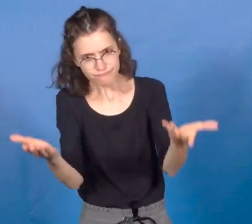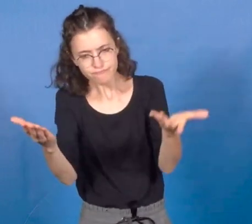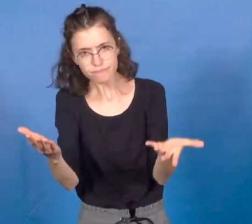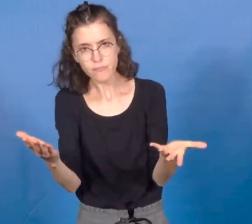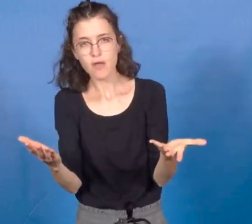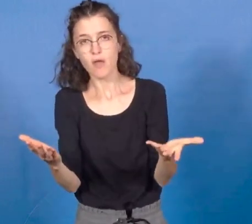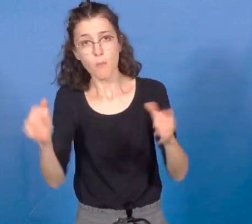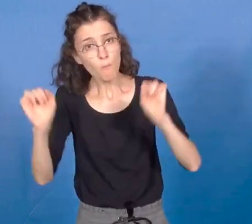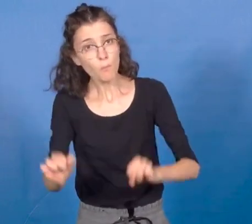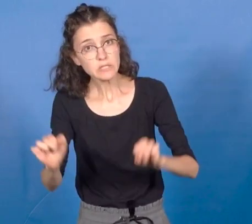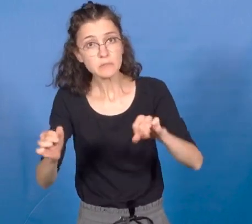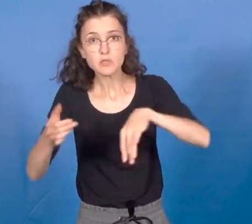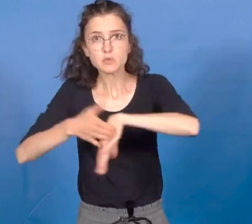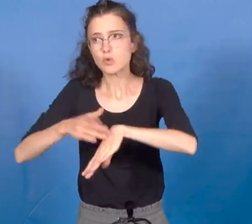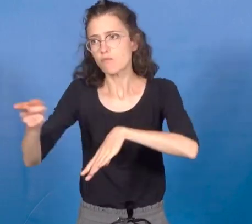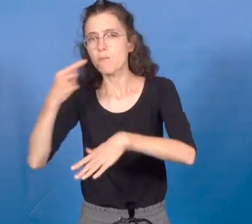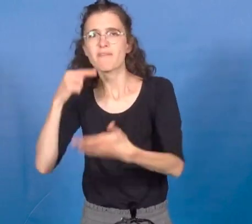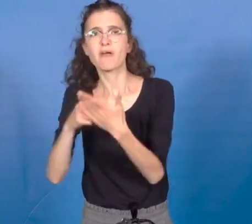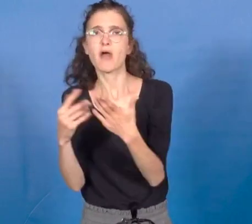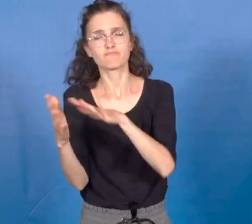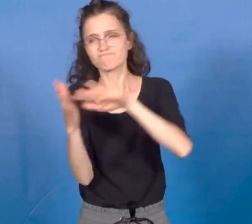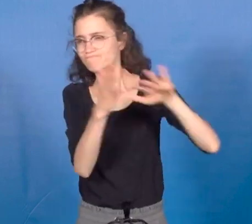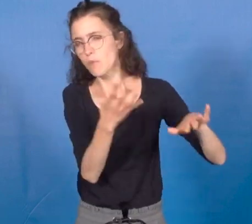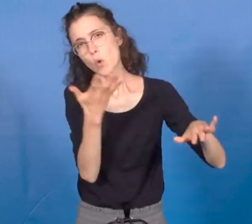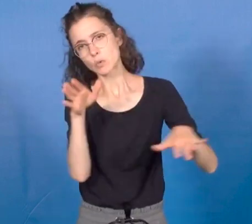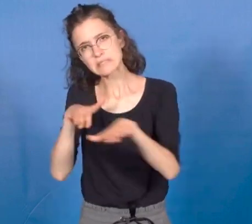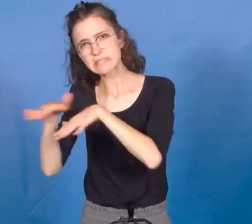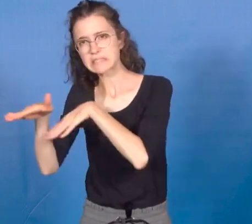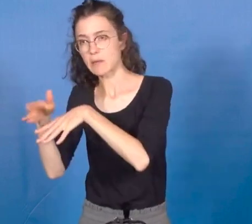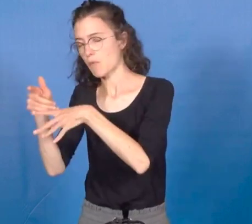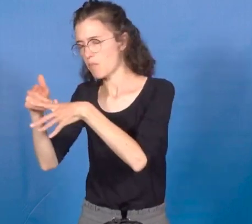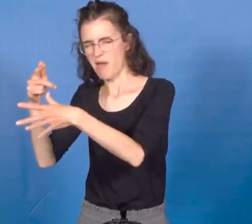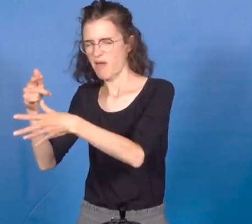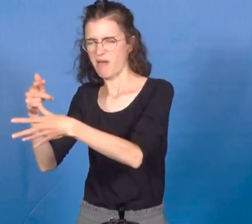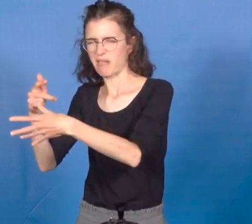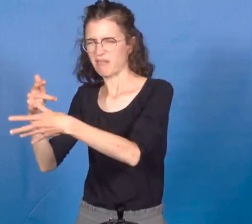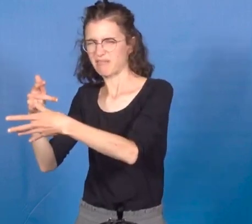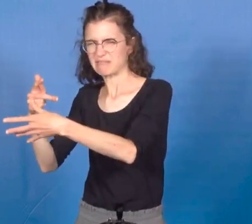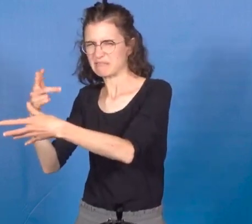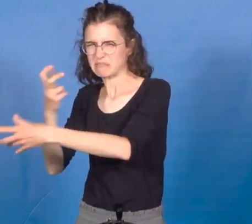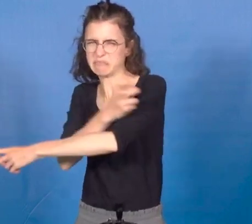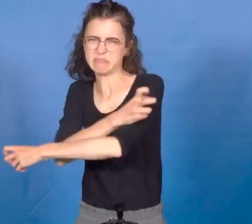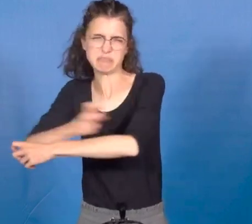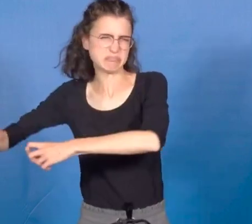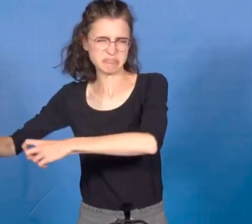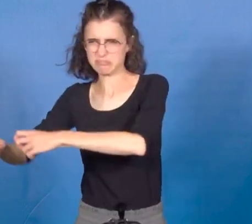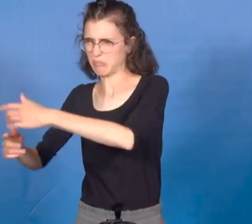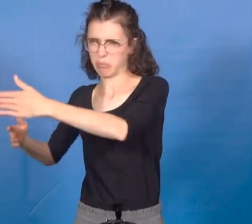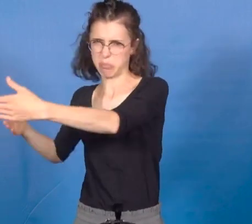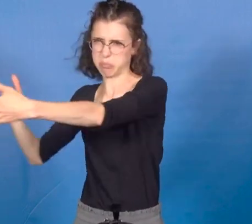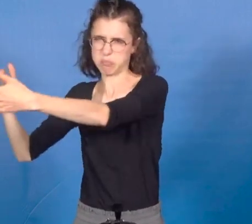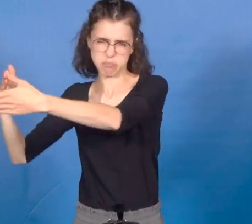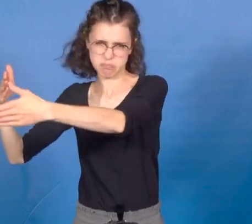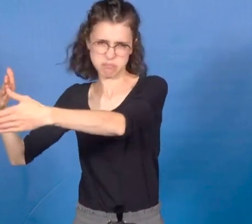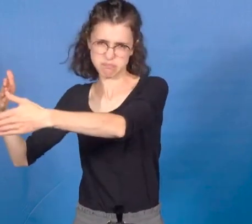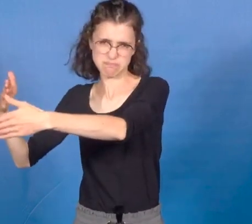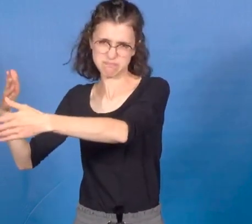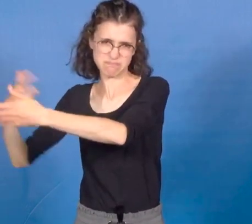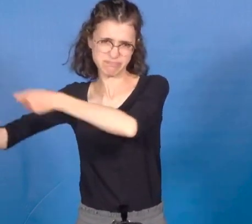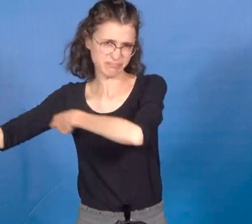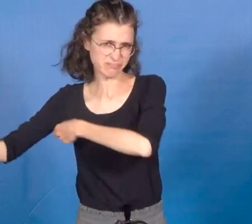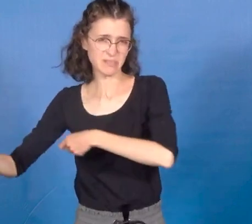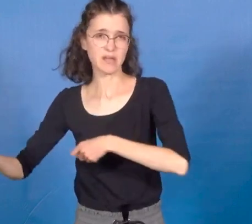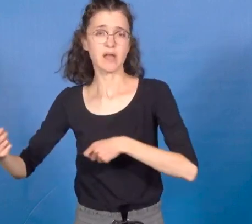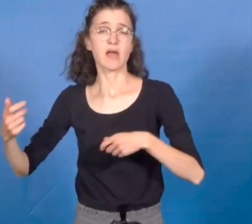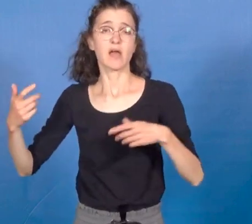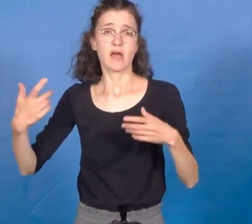encourager un système qui va dans le mur, au mépris de tous les agriculteurs, que l'on n'aide pas à faire évoluer les pratiques et